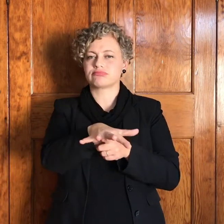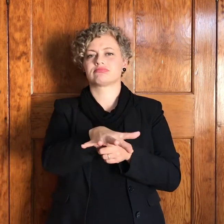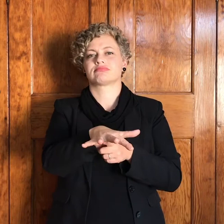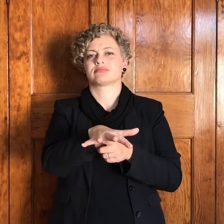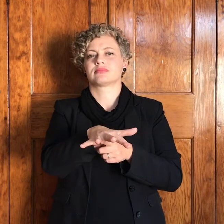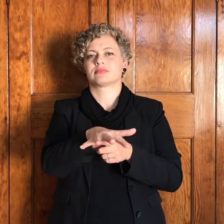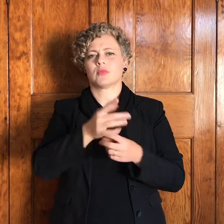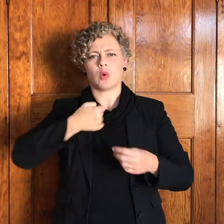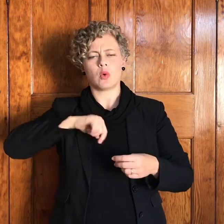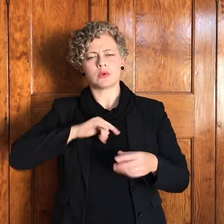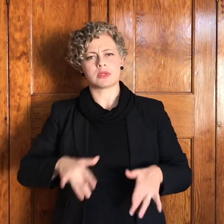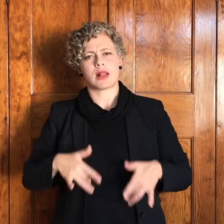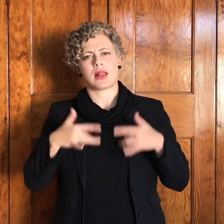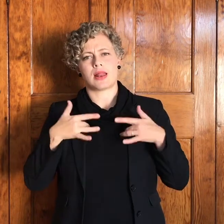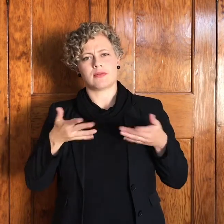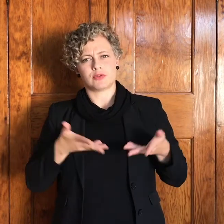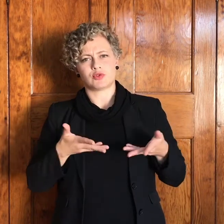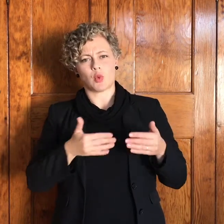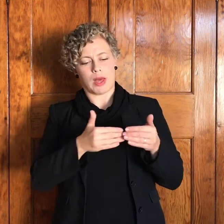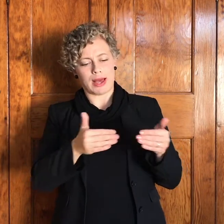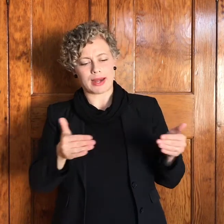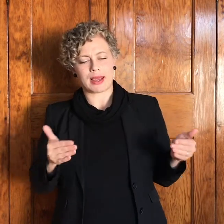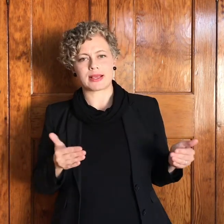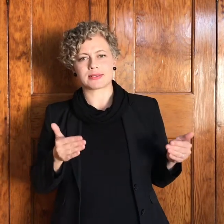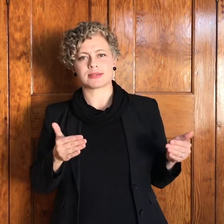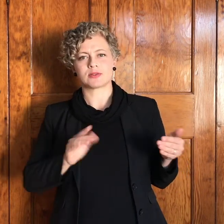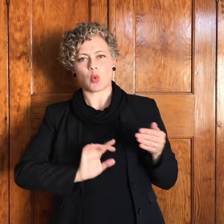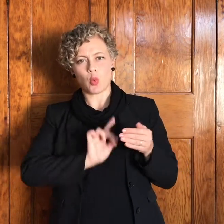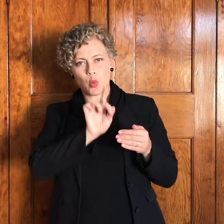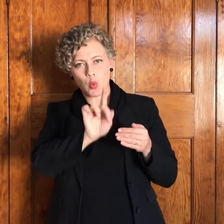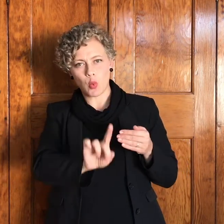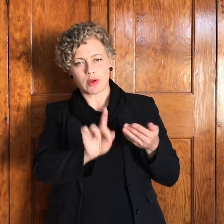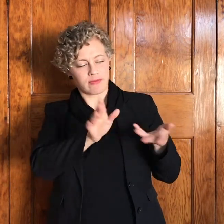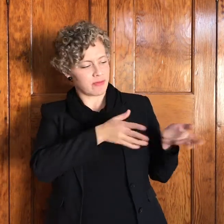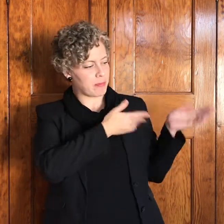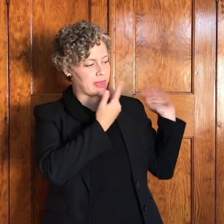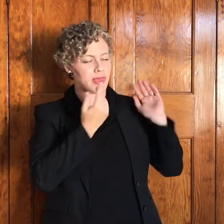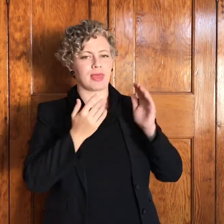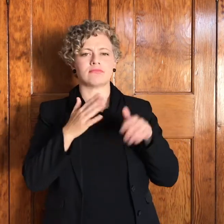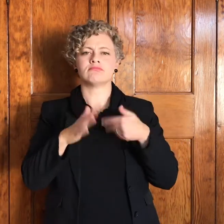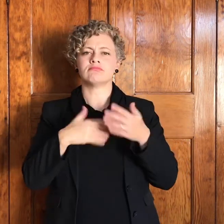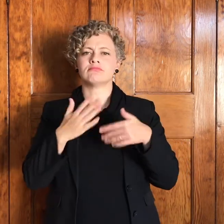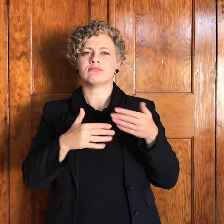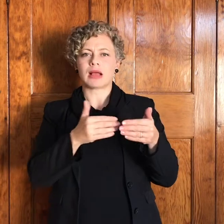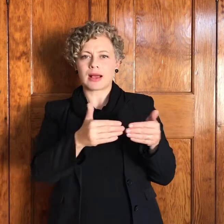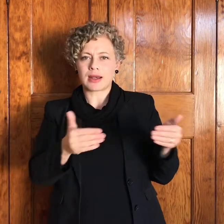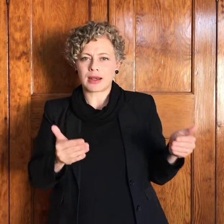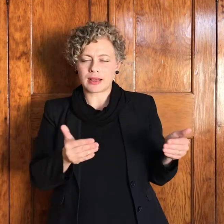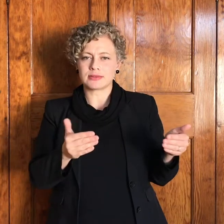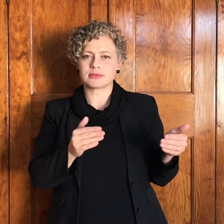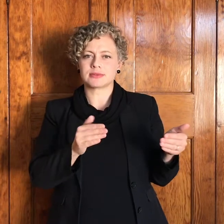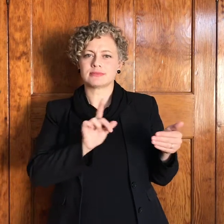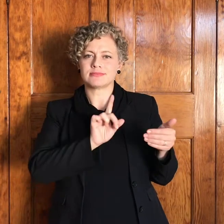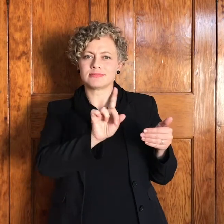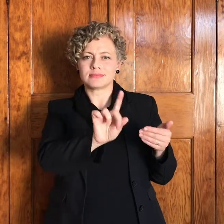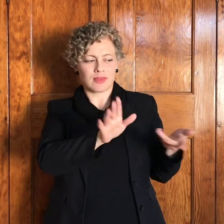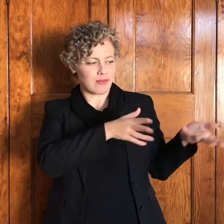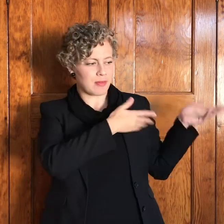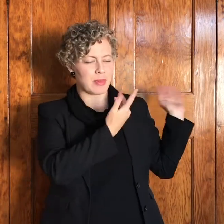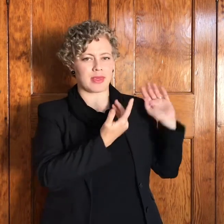grense jyn en daarom het ons ook wat ek noem grenservaring taal ons sê ek